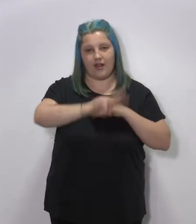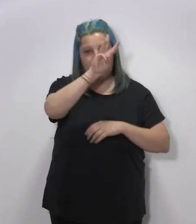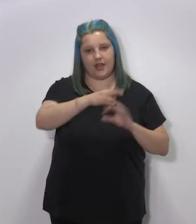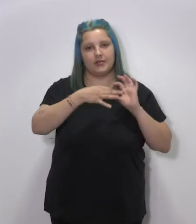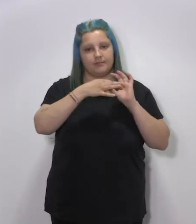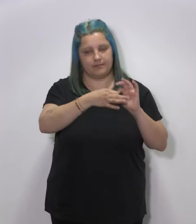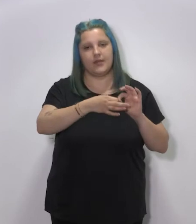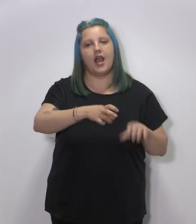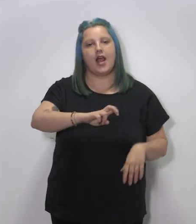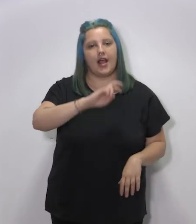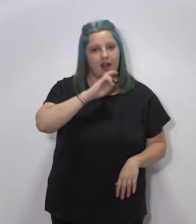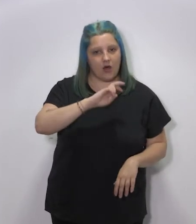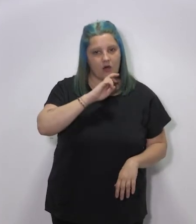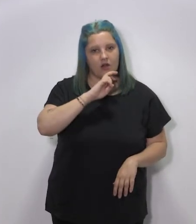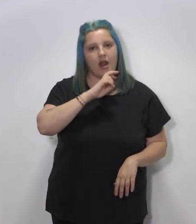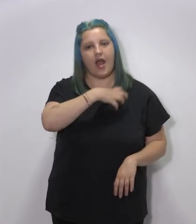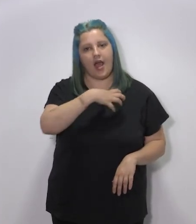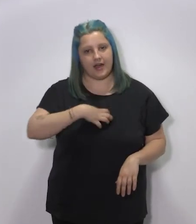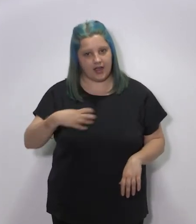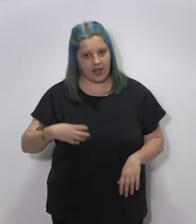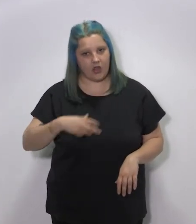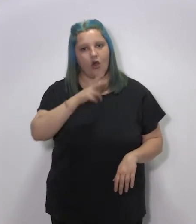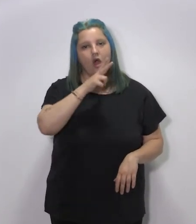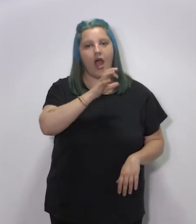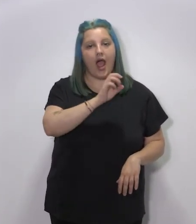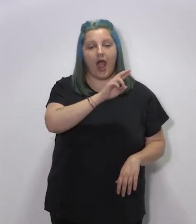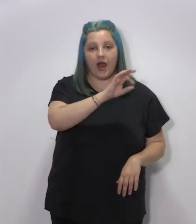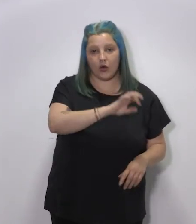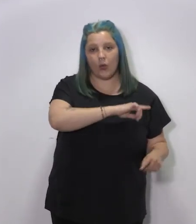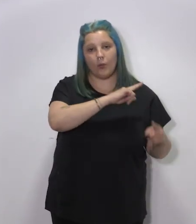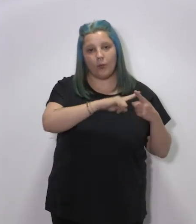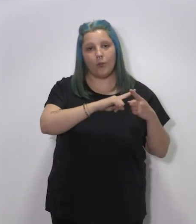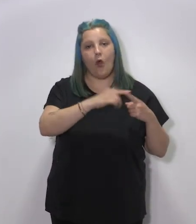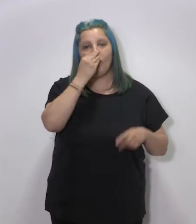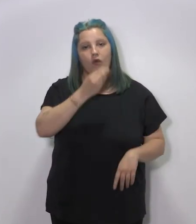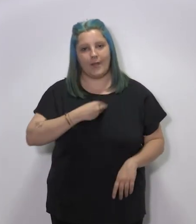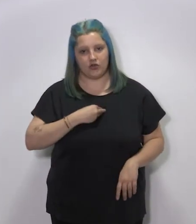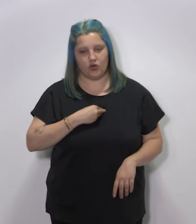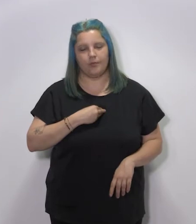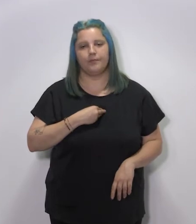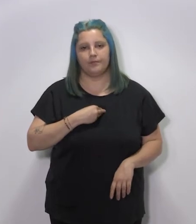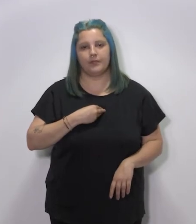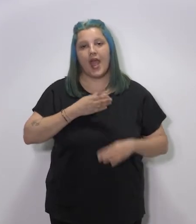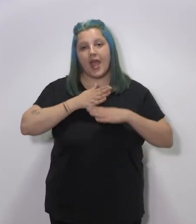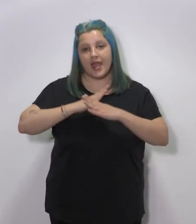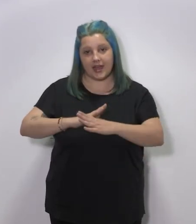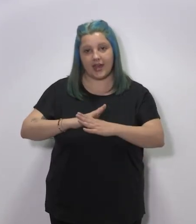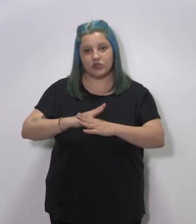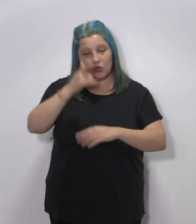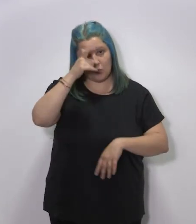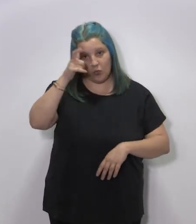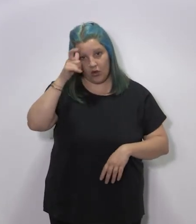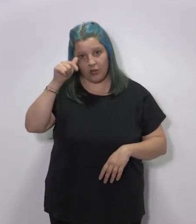sitúen las localidades de Calahorra, Arnedo, Aro y Fuenmayor. El resto de localidades de la comunidad